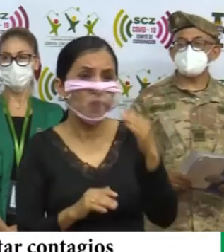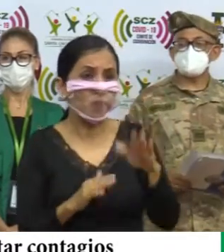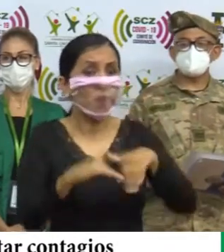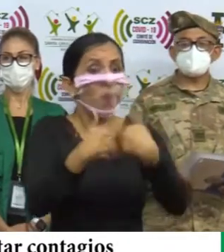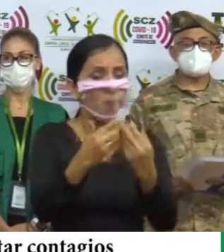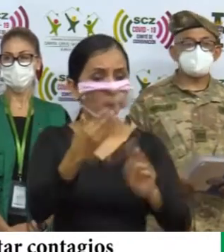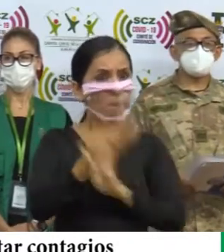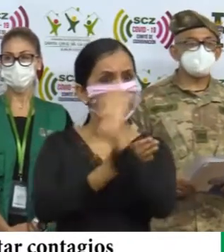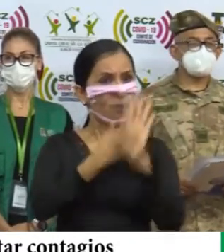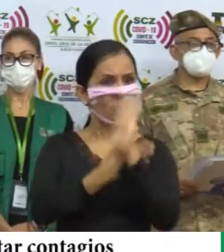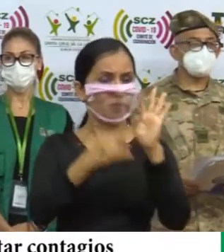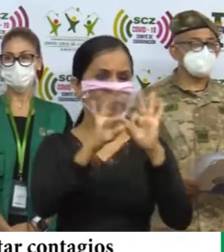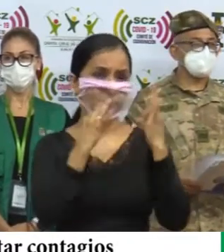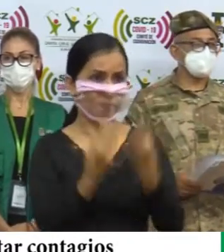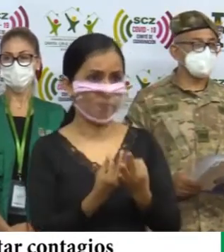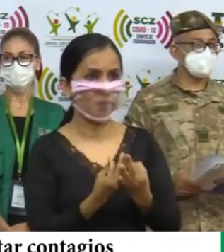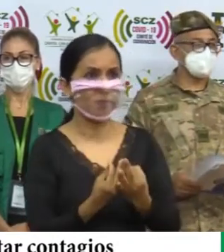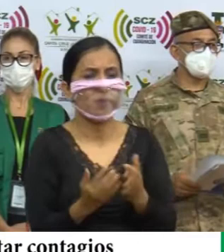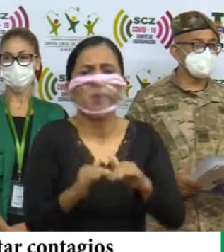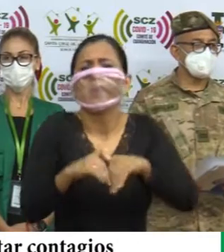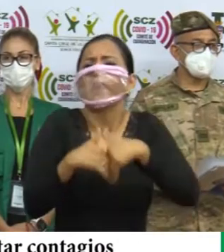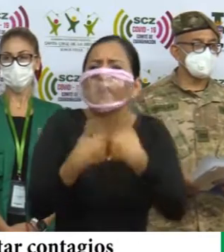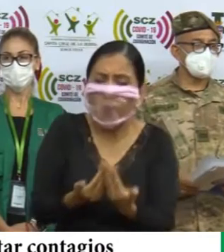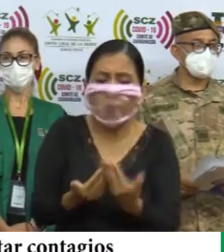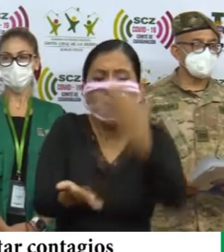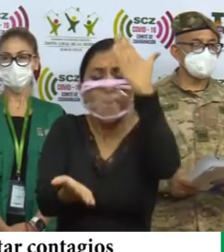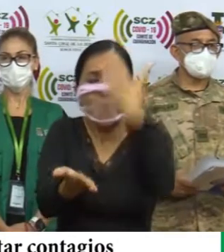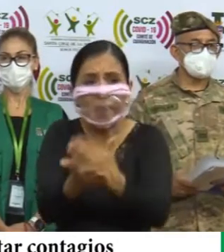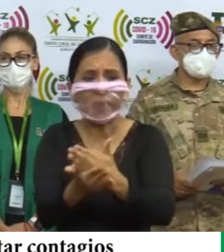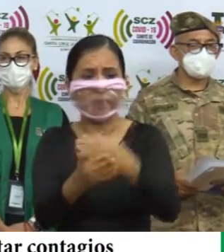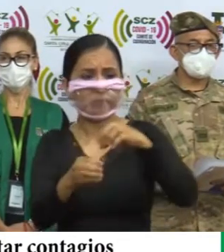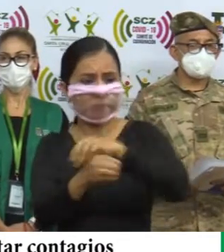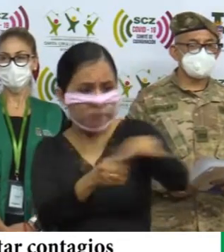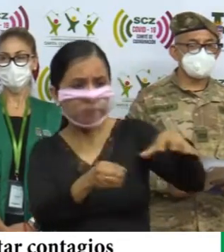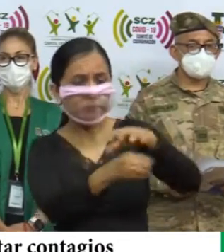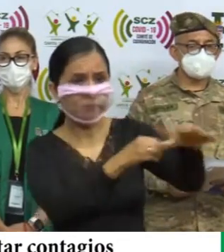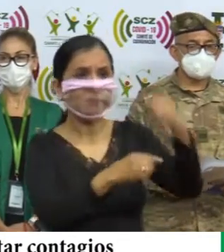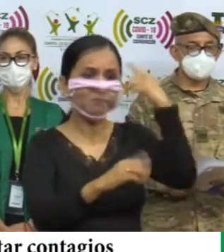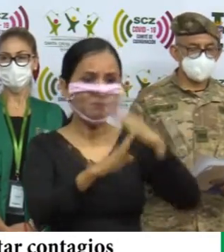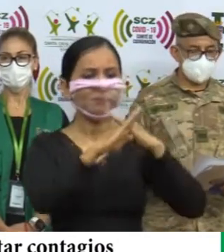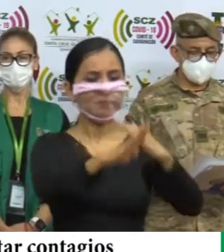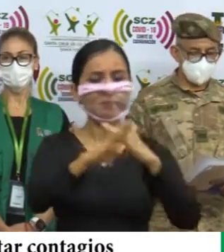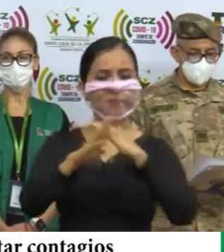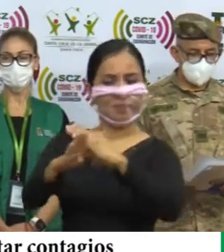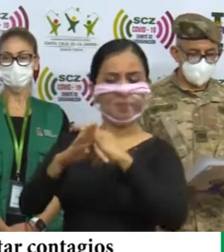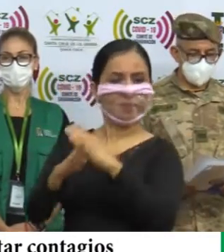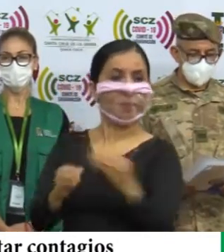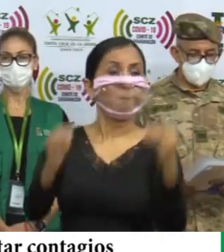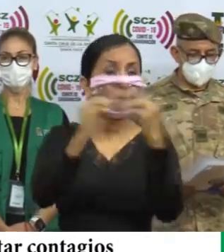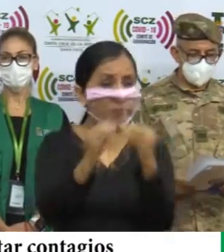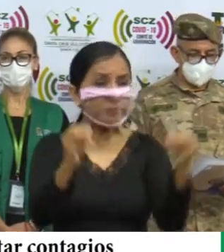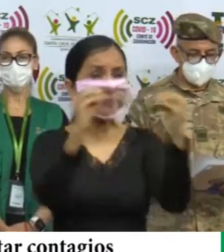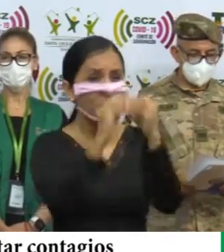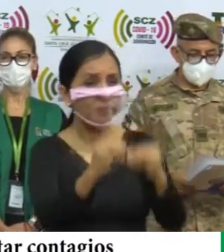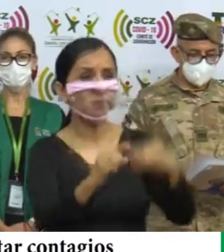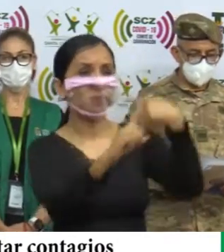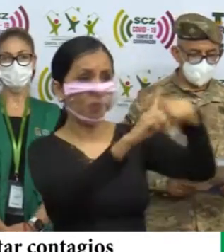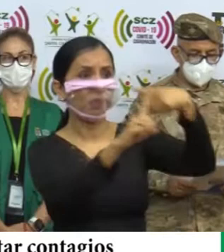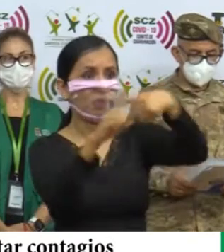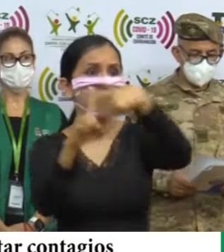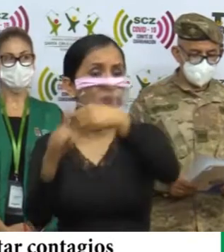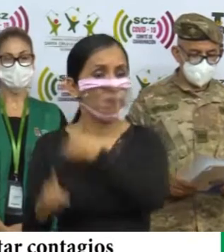debemos proteger a nuestra familia cómo debemos cortar esta cadena de transmisión para evitar que sigan subiendo en los